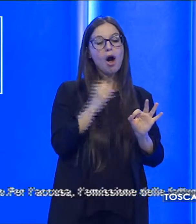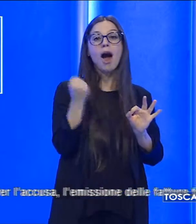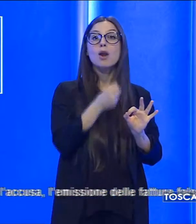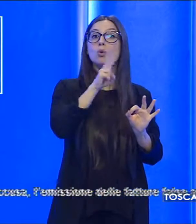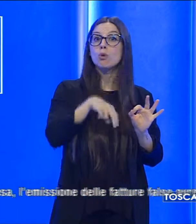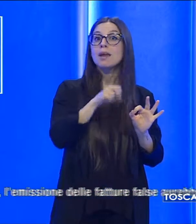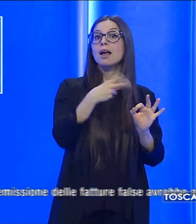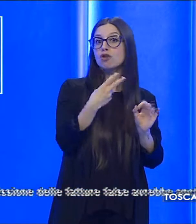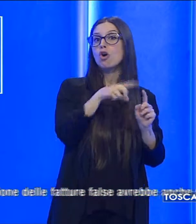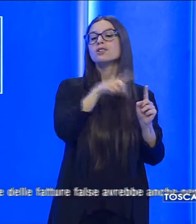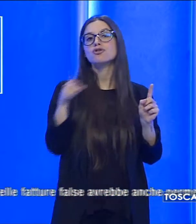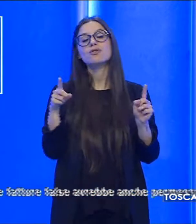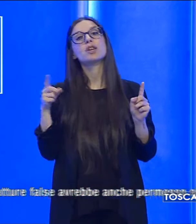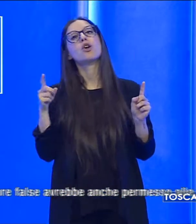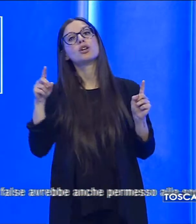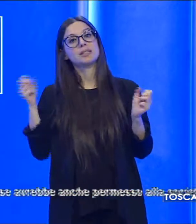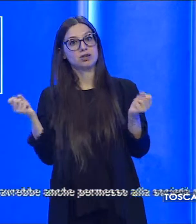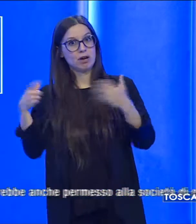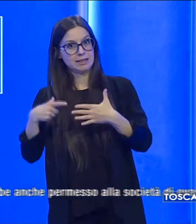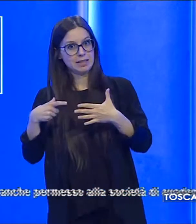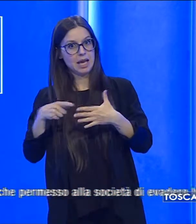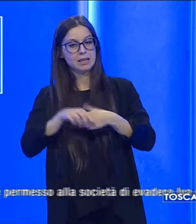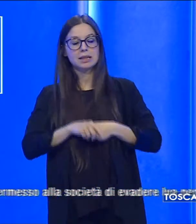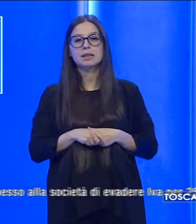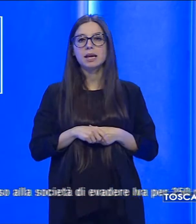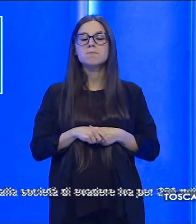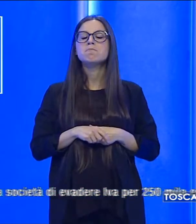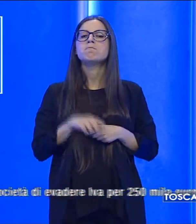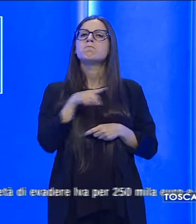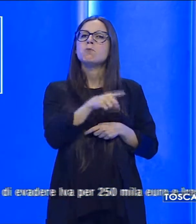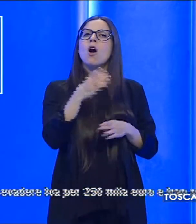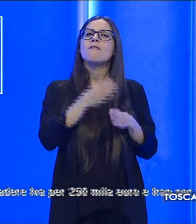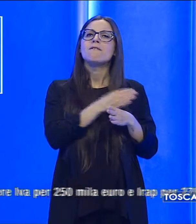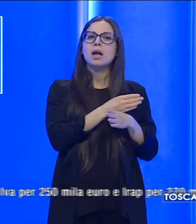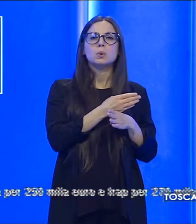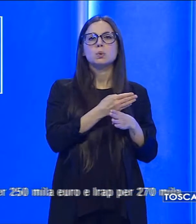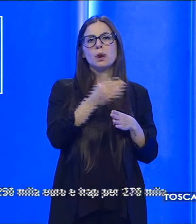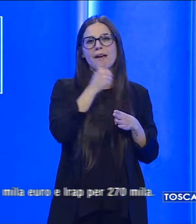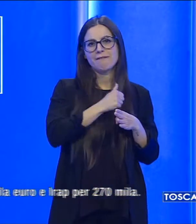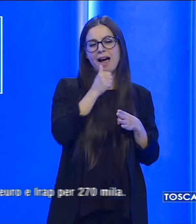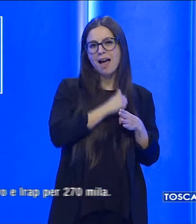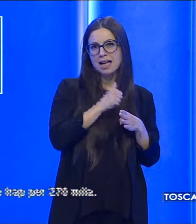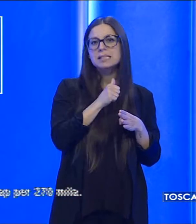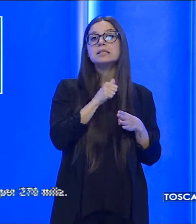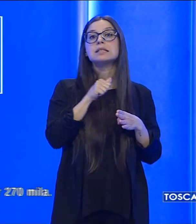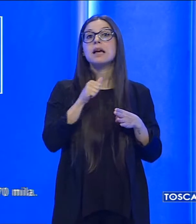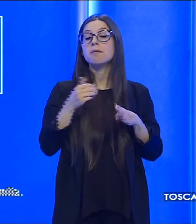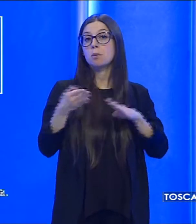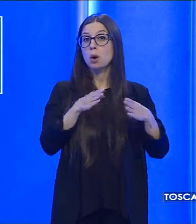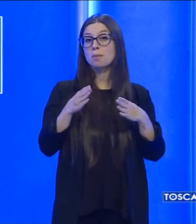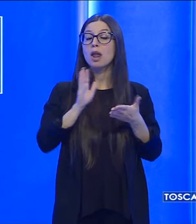e il 2017, mediante l'utilizzo di fatture false per circa 6 milioni di euro.